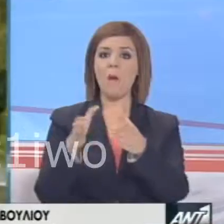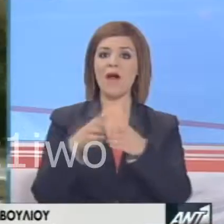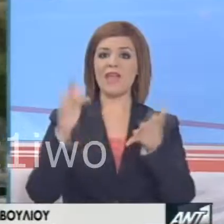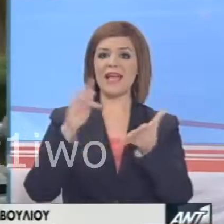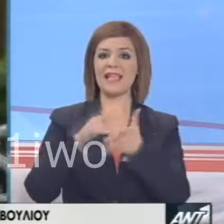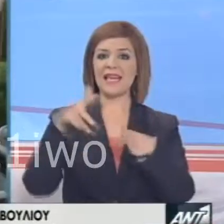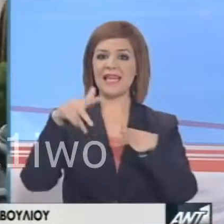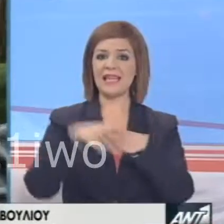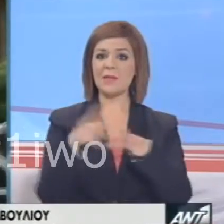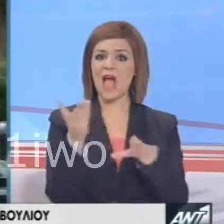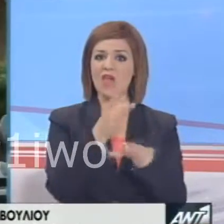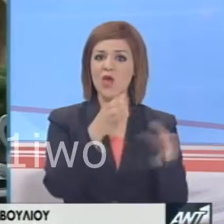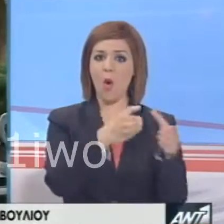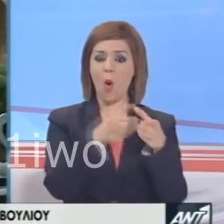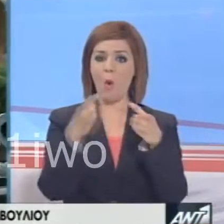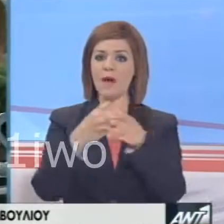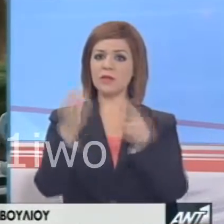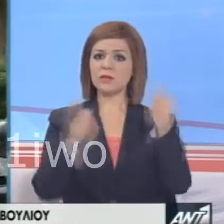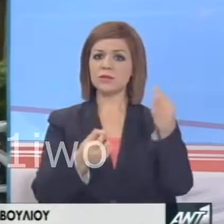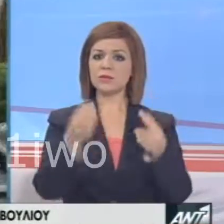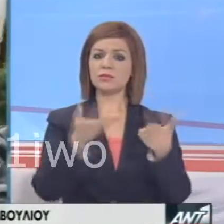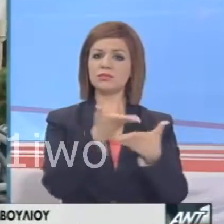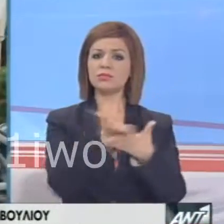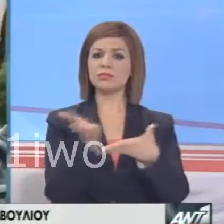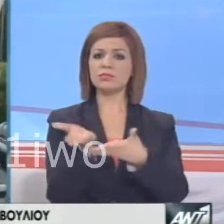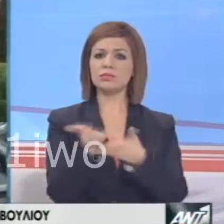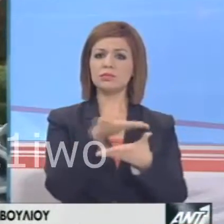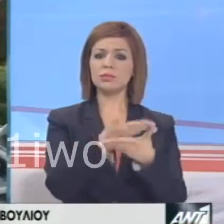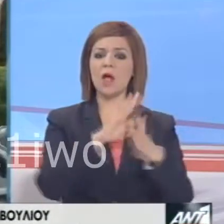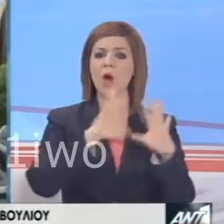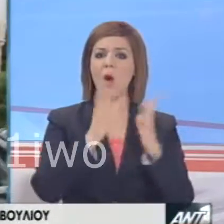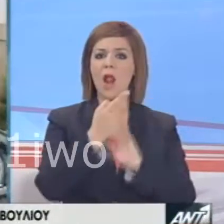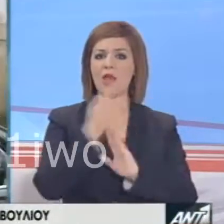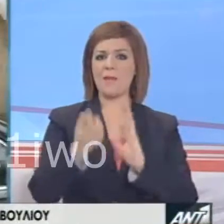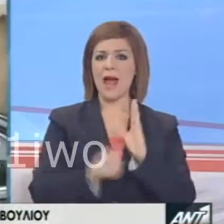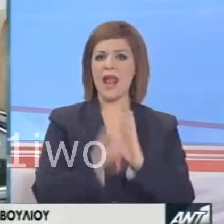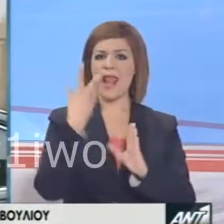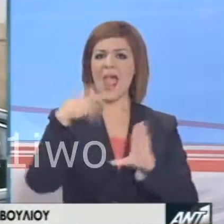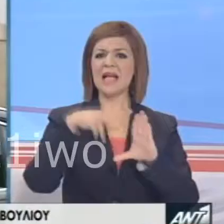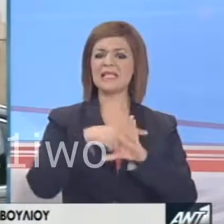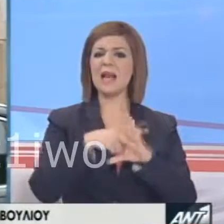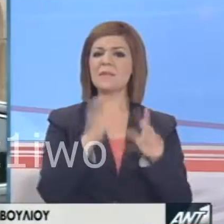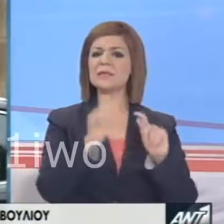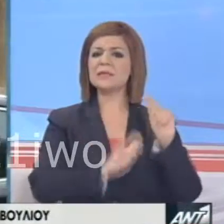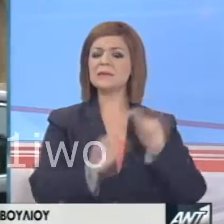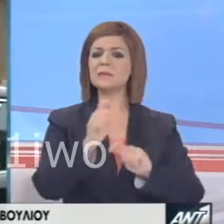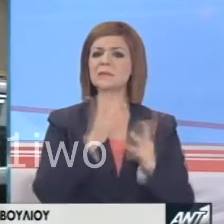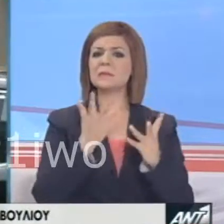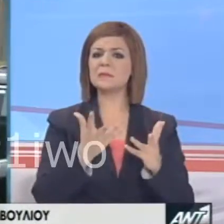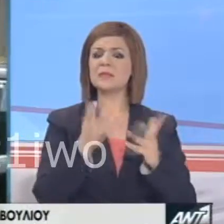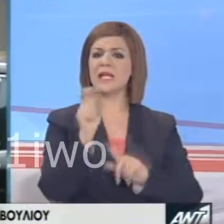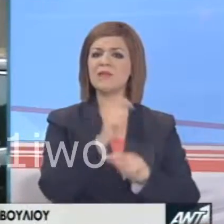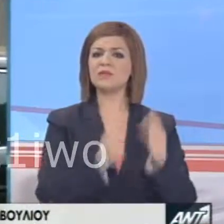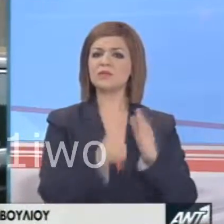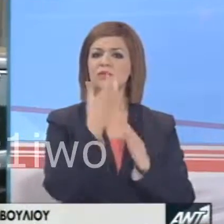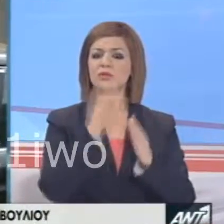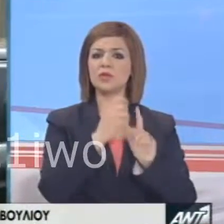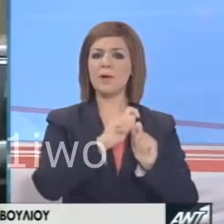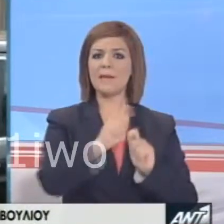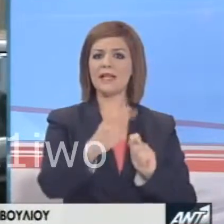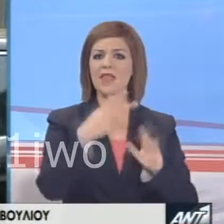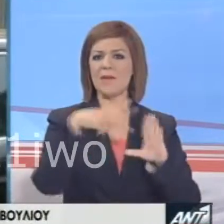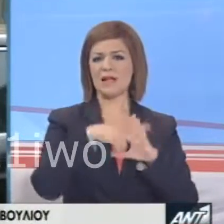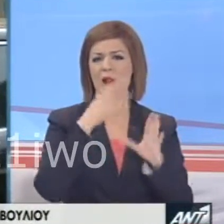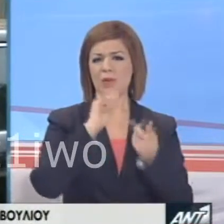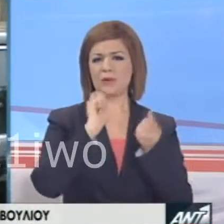κεντρικής τράπεζας. Εκεί θα αντεθούν επιτάβητος όλα όσα αφορούν το νέο τραπεζικό πεδίο το κλιματοπιστοτικό δηλαδή σύστημα